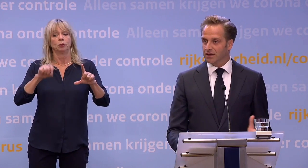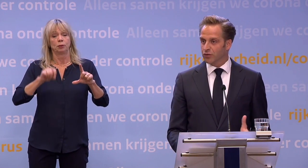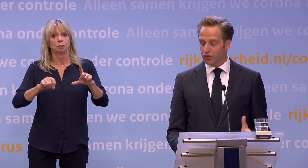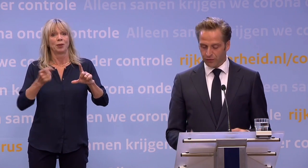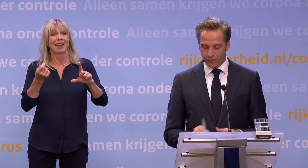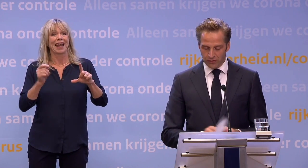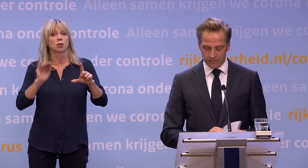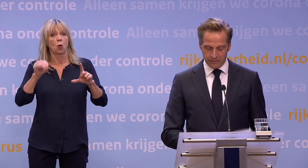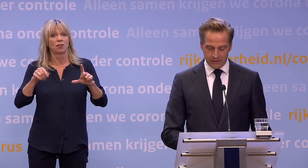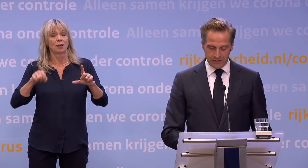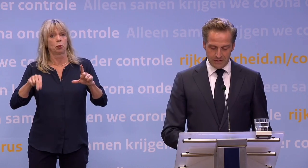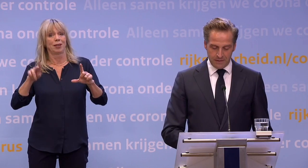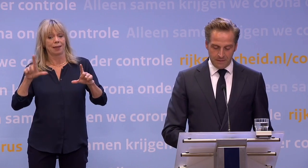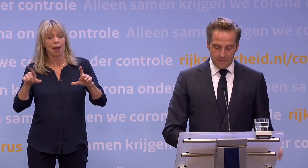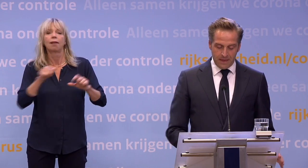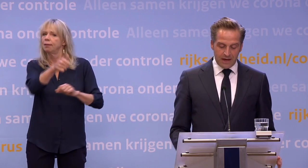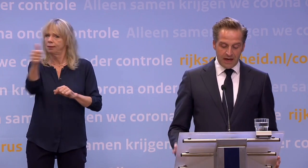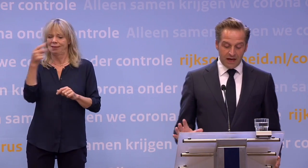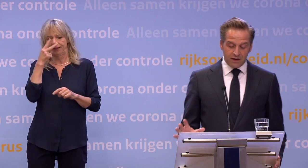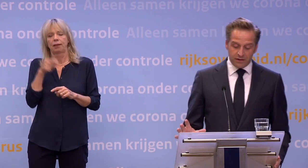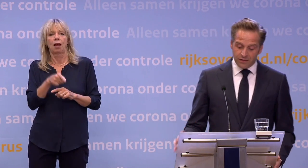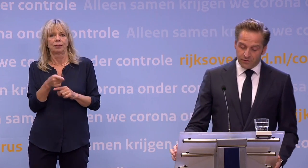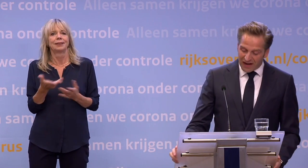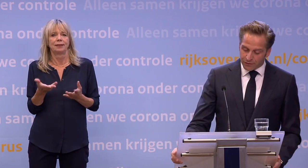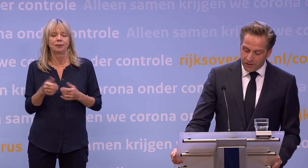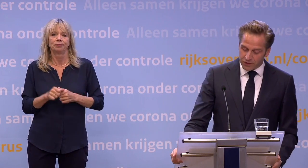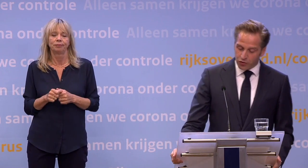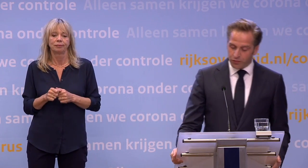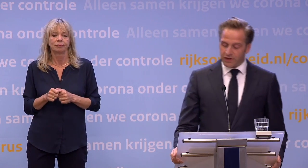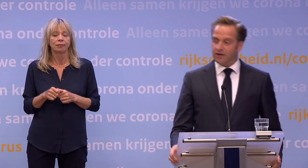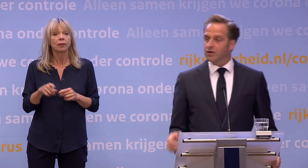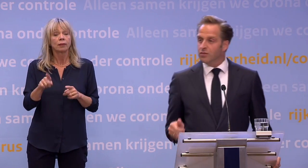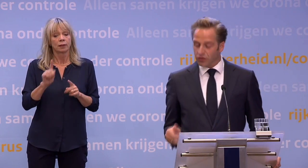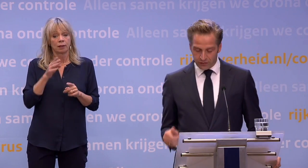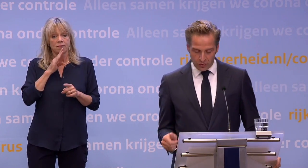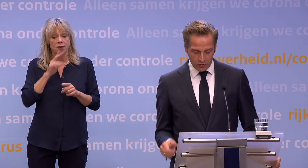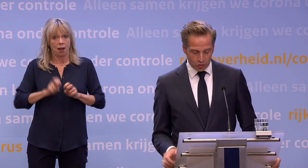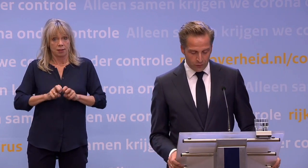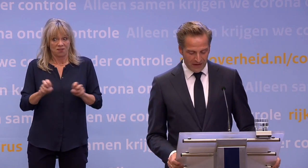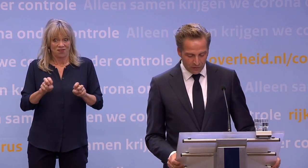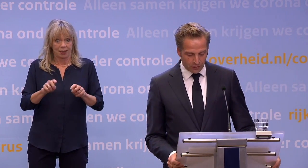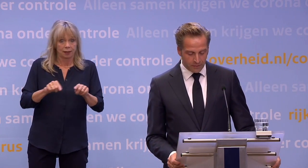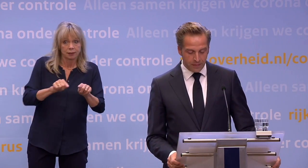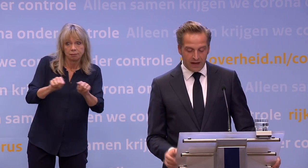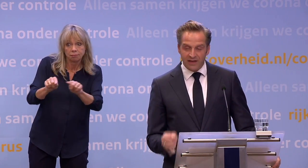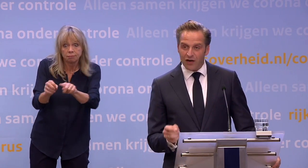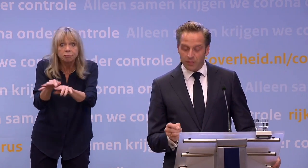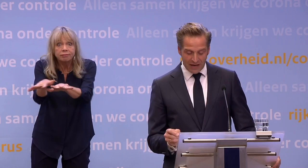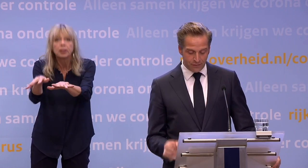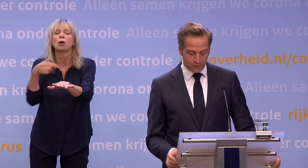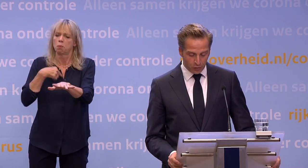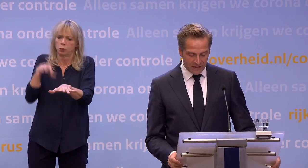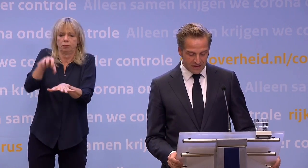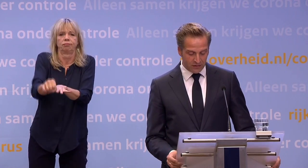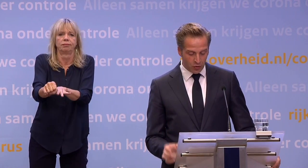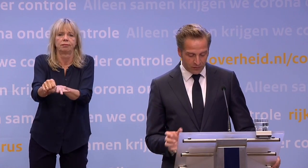iedereen nauwkeurig te volgen. En waar het virus de kop op steekt, moeten we het ook de kop weer indrukken. En daarom